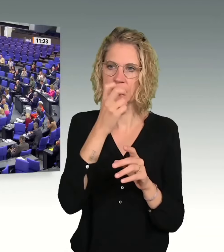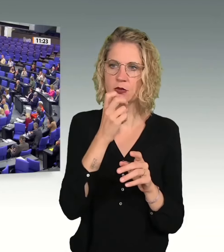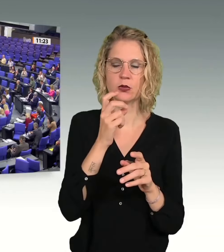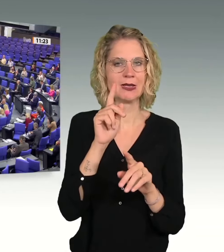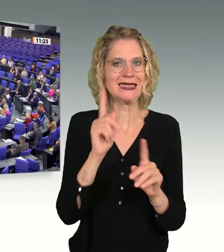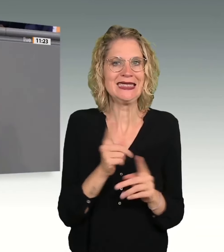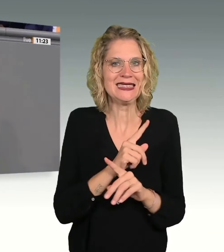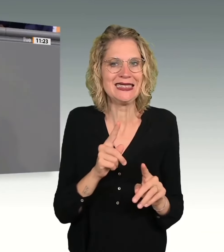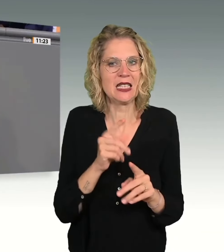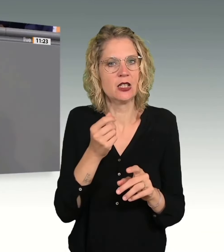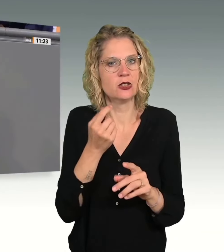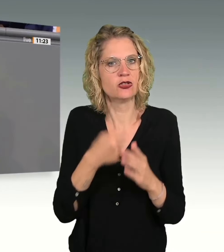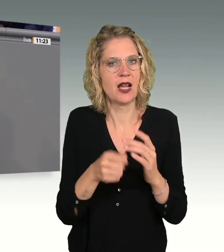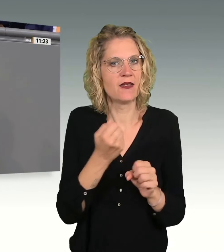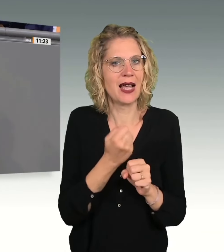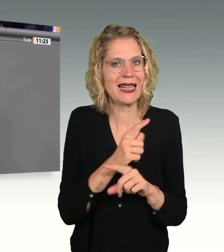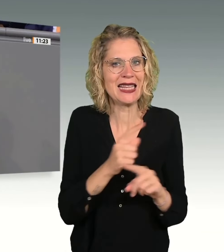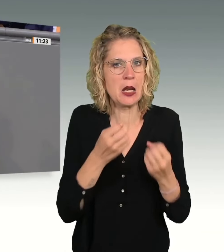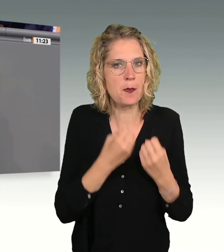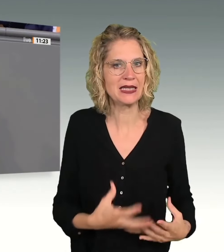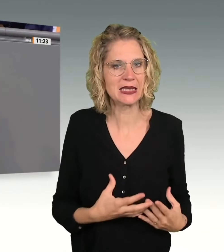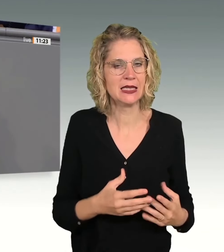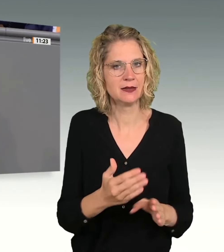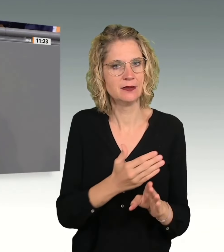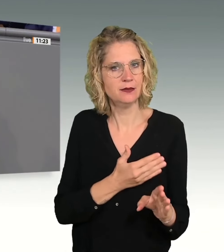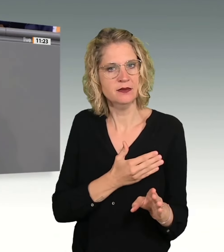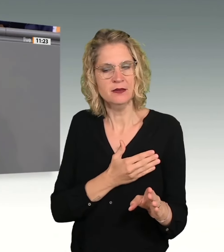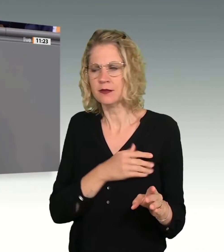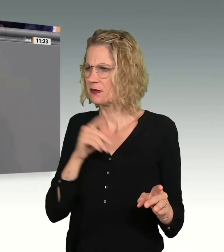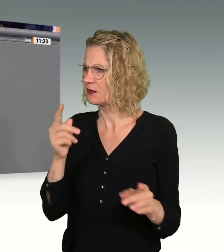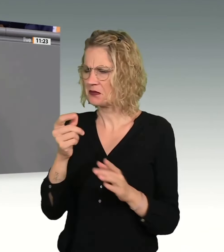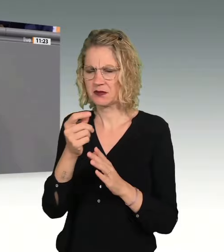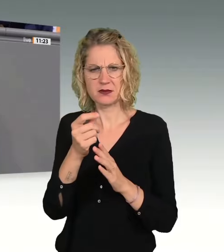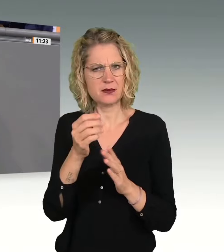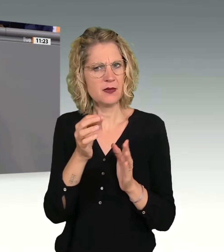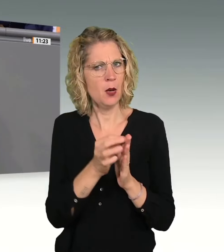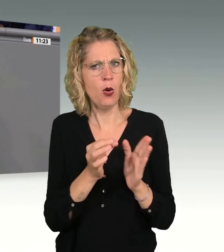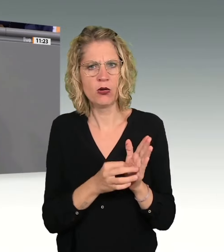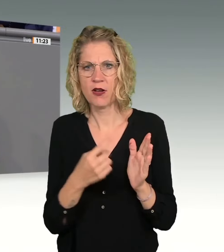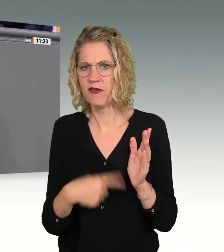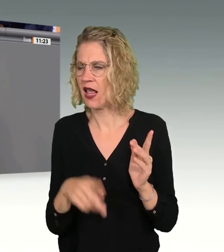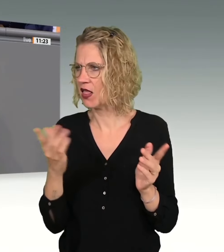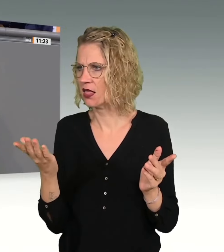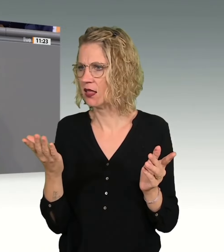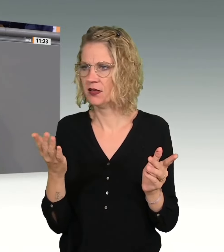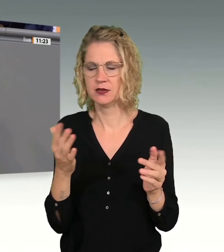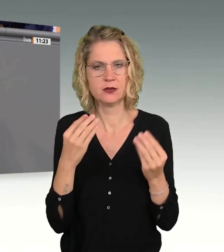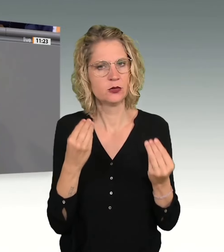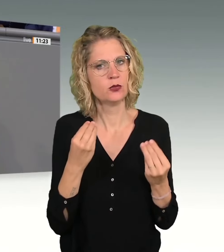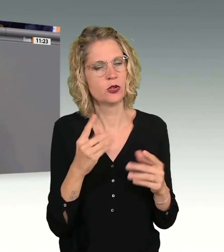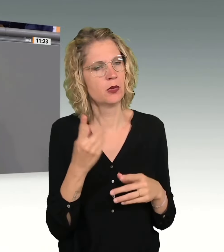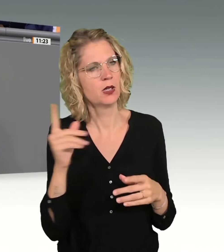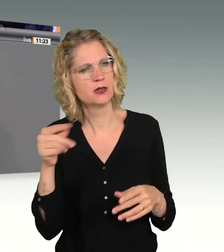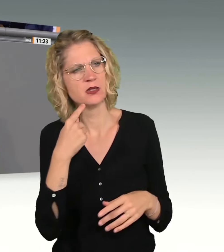Leider fehlen mir diese Aspekte immer wieder in Ihrer Debatte, liebe Union, wenn Sie immer in affekthaften Reaktionen nach